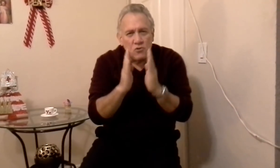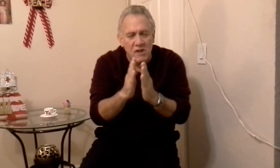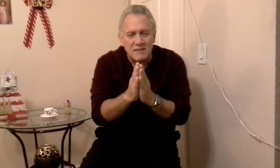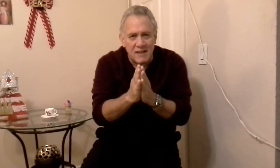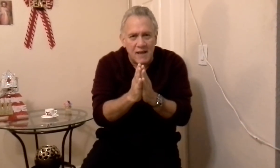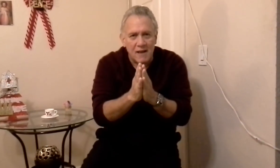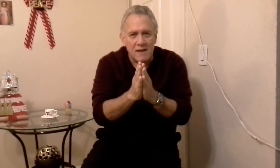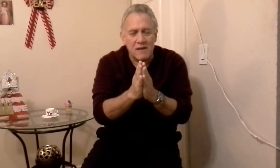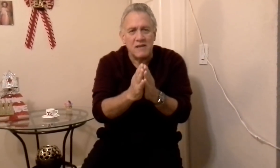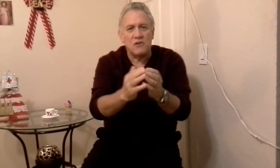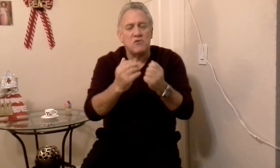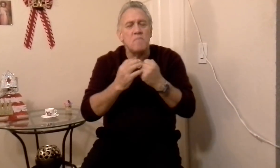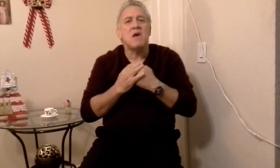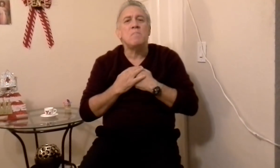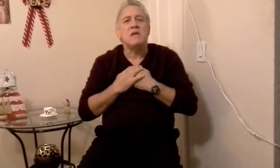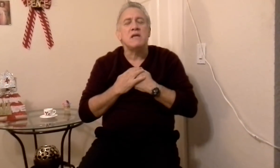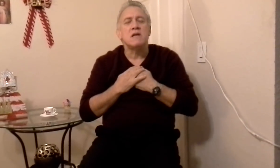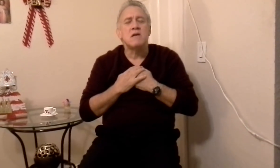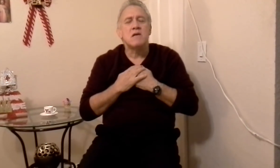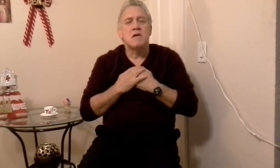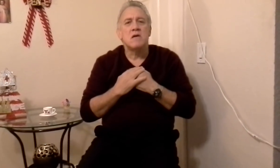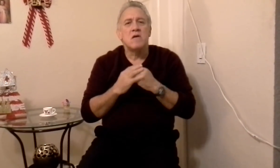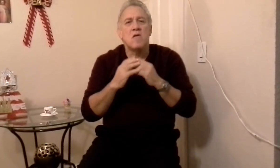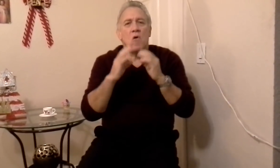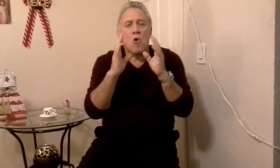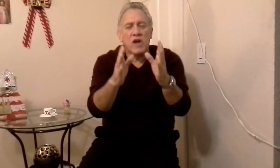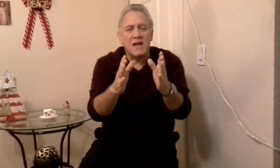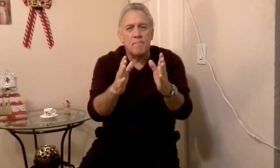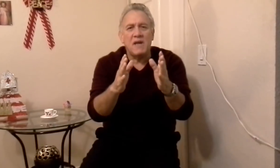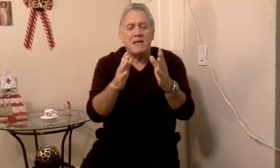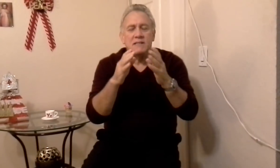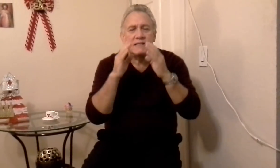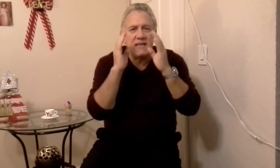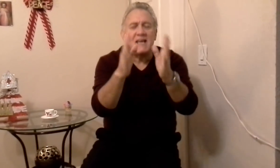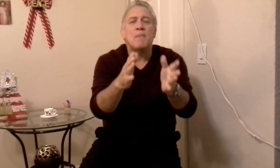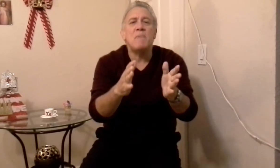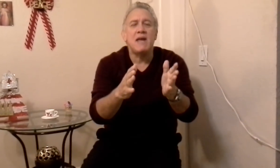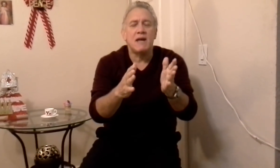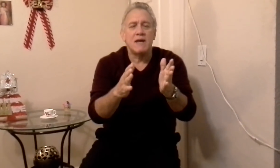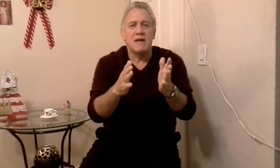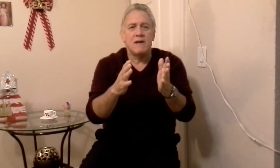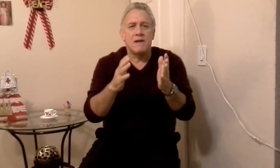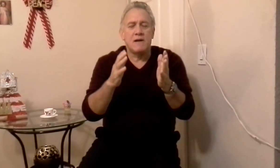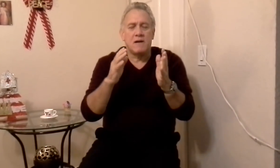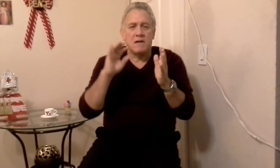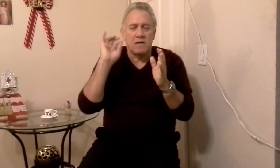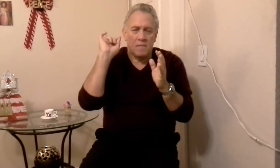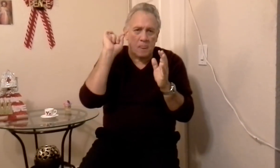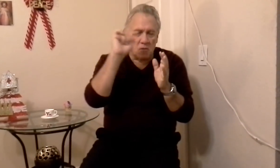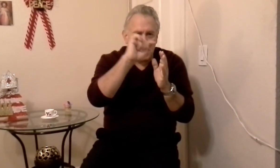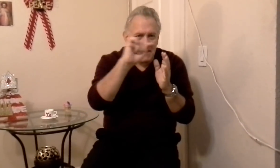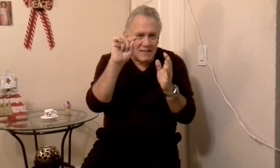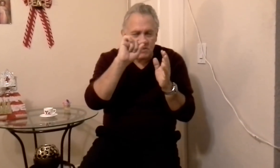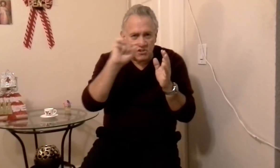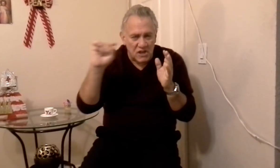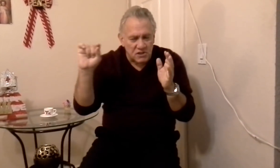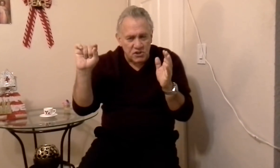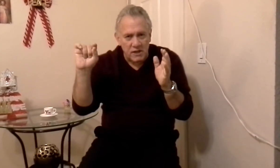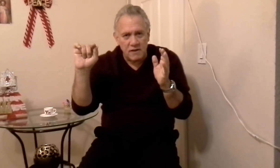ayúdense, y ayúdenme a mí, óiganme, síganme, donde dice, Suggestion,